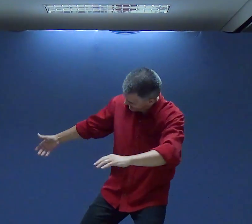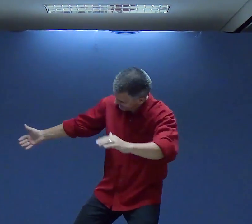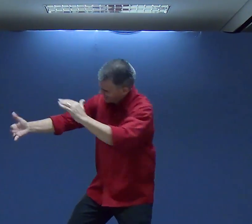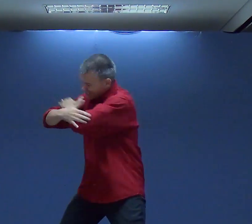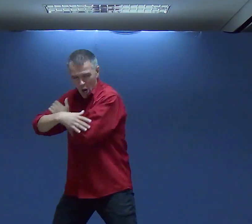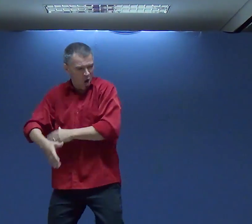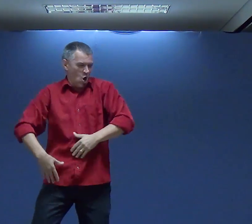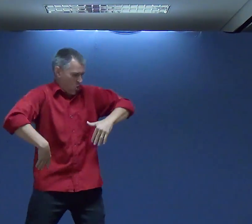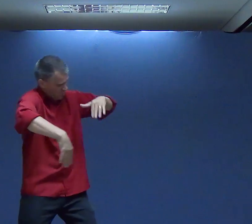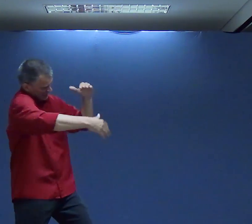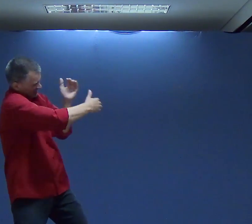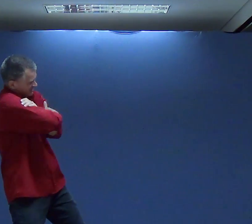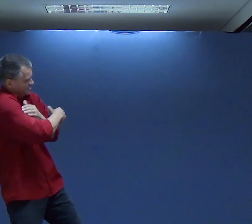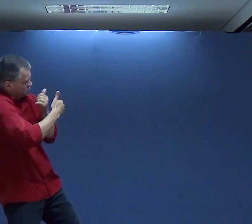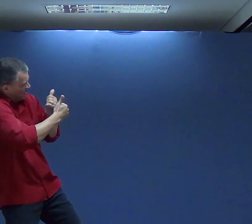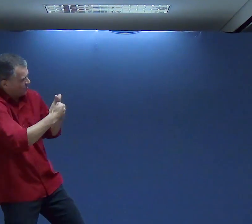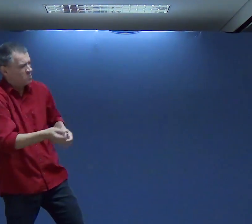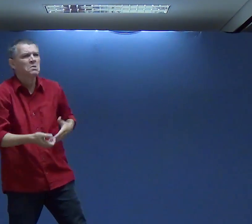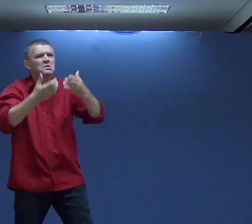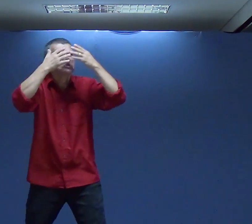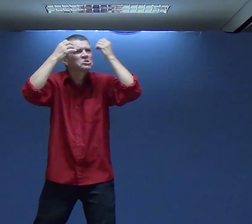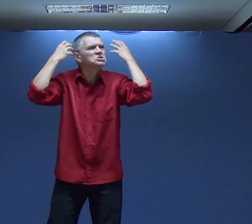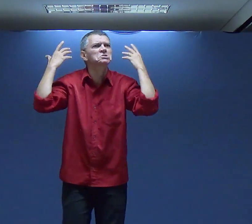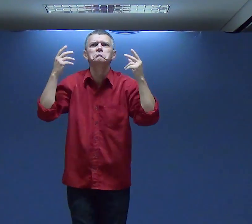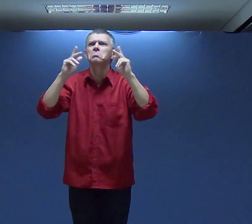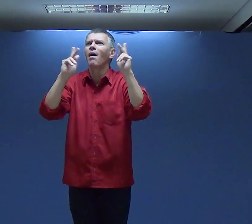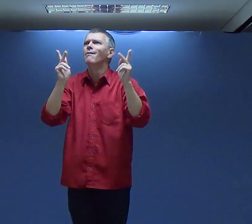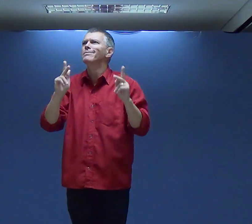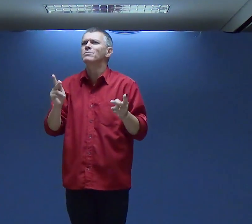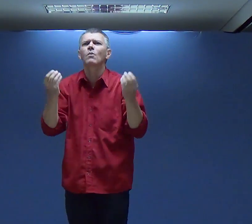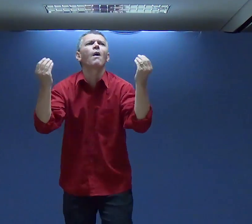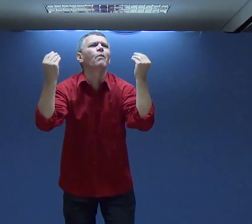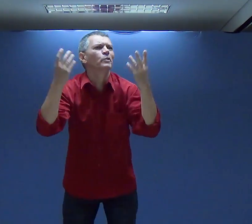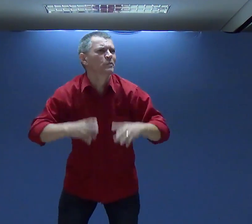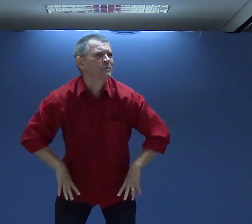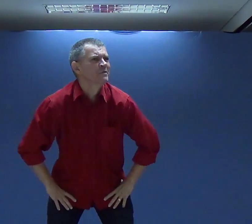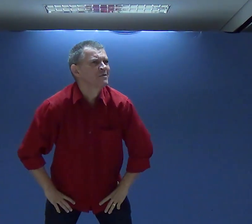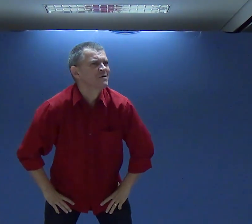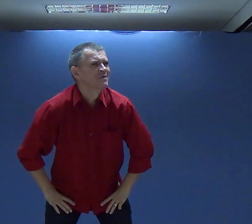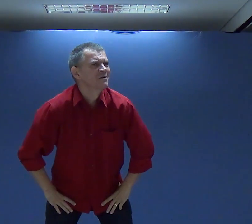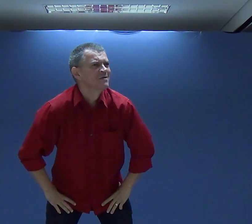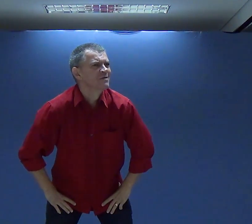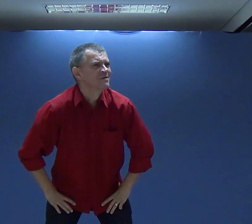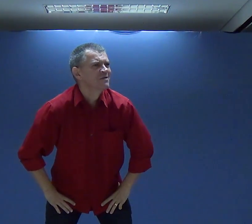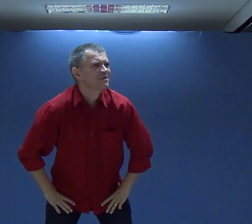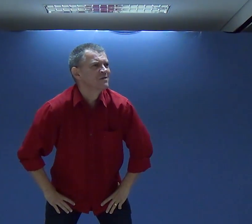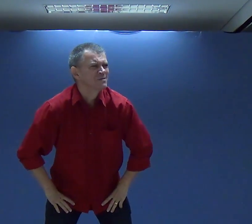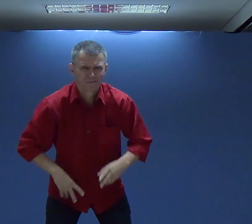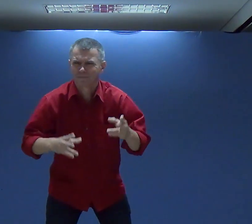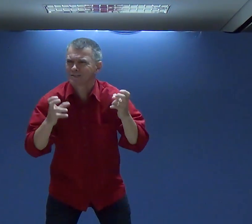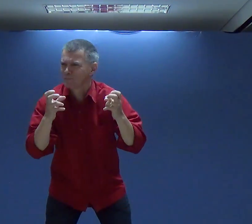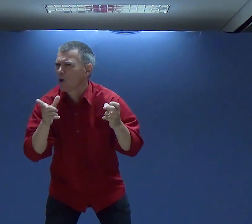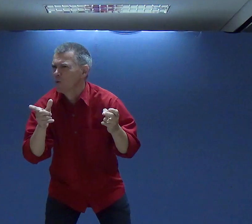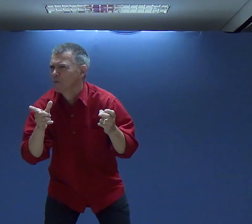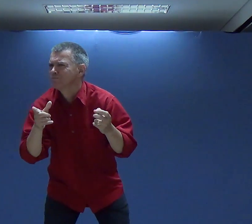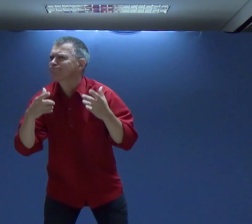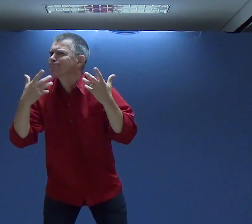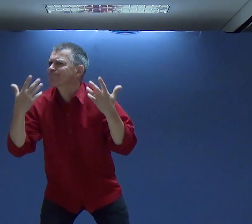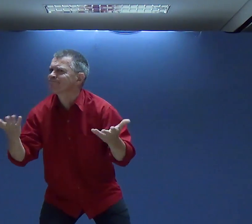mágoa? Não existe mais Agora nós podemos nos confraternizar Por quê? Nós esquecemos? Sabe?